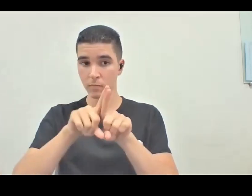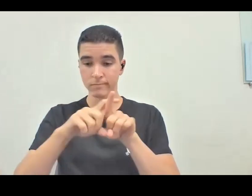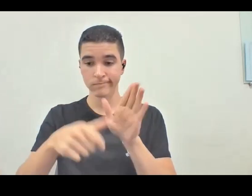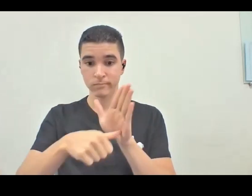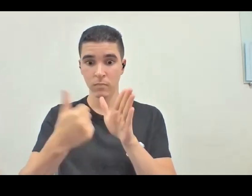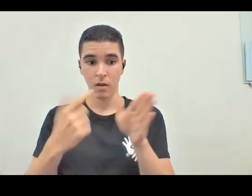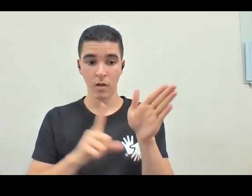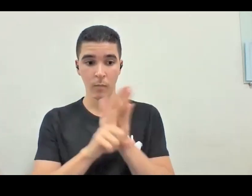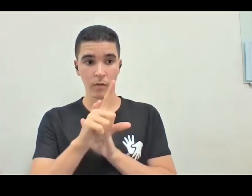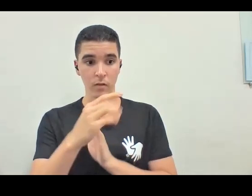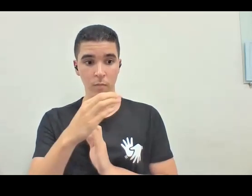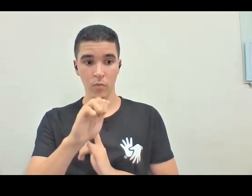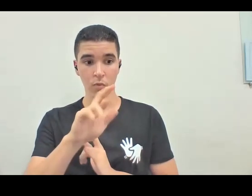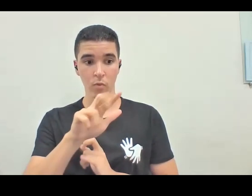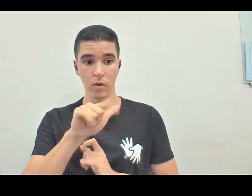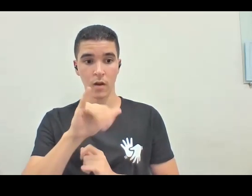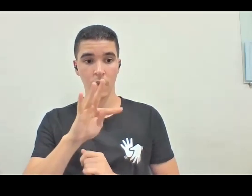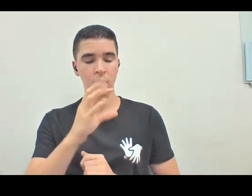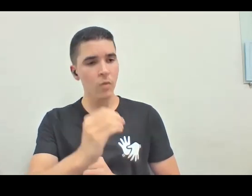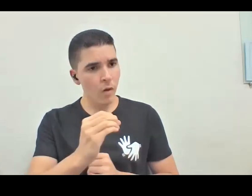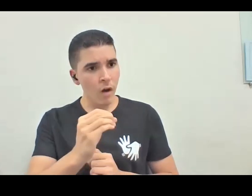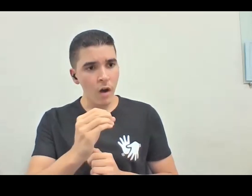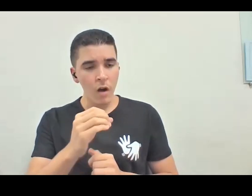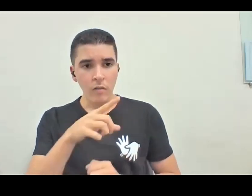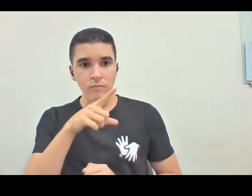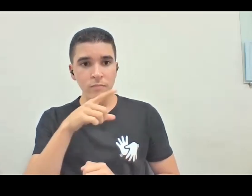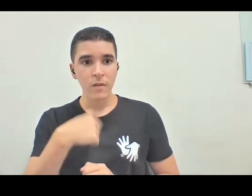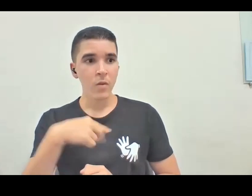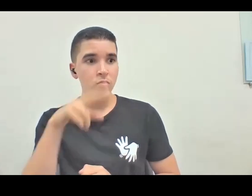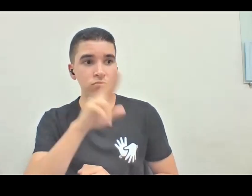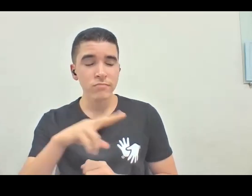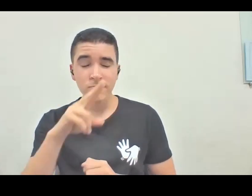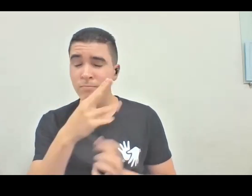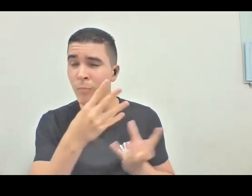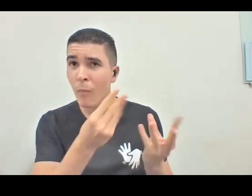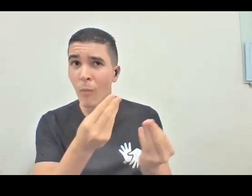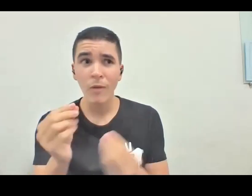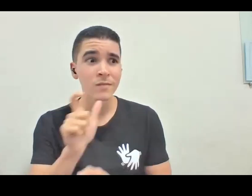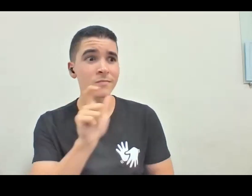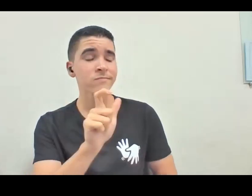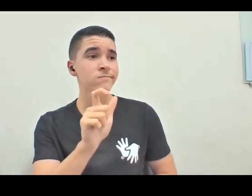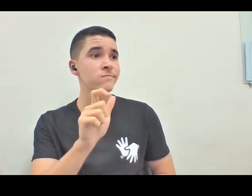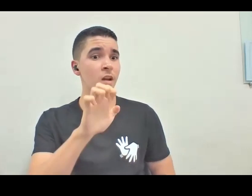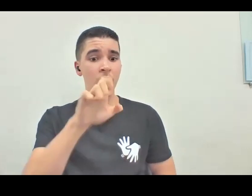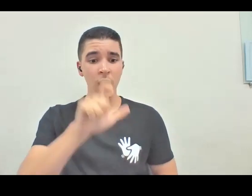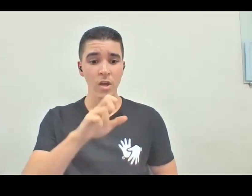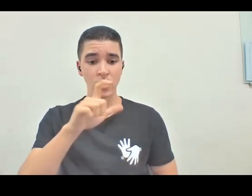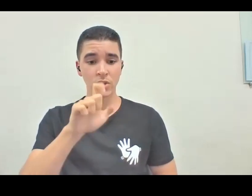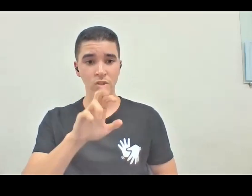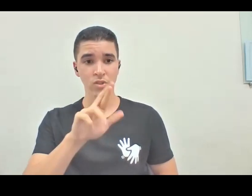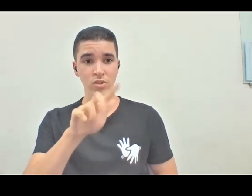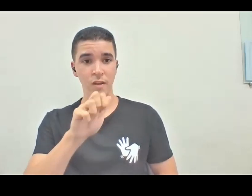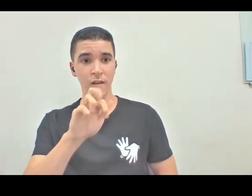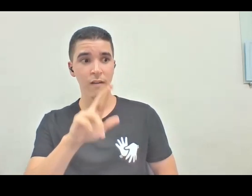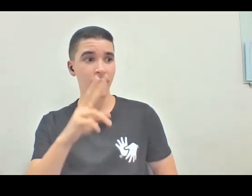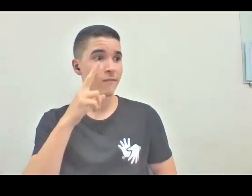perguntei, assim, com um nó na garganta foi Carlitos, eu uso muito a palavra enxergar, ver, toda vez que eu tô com você eu falo, olha isso,